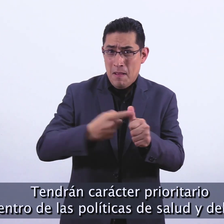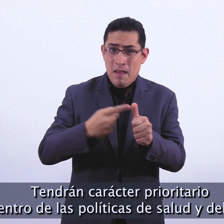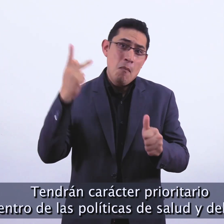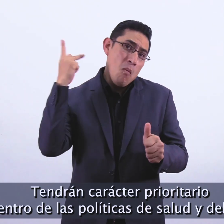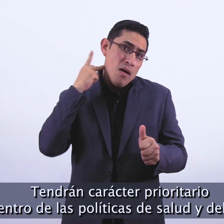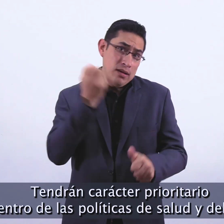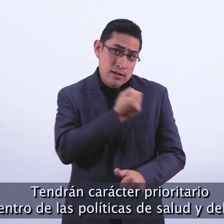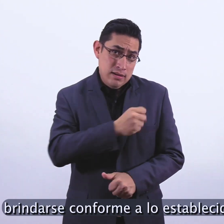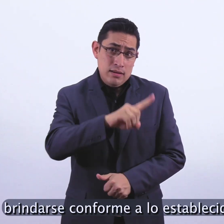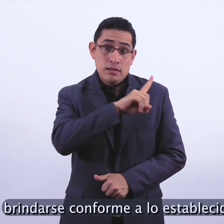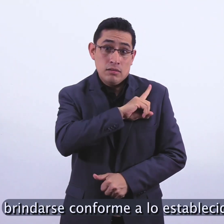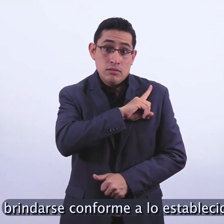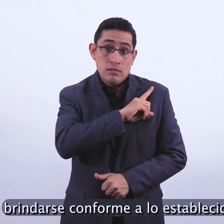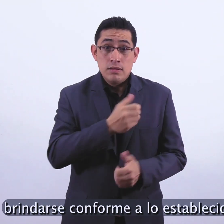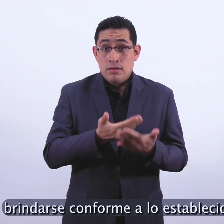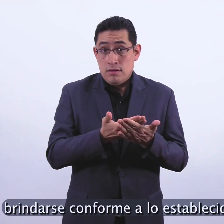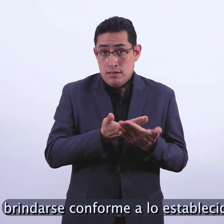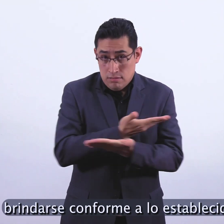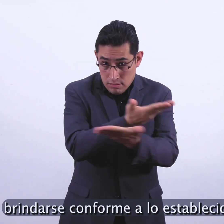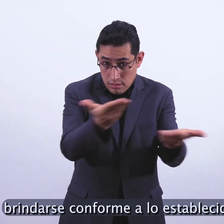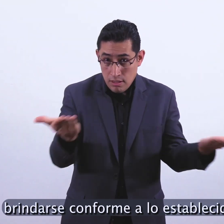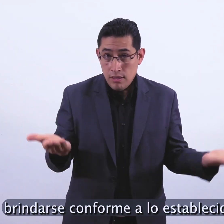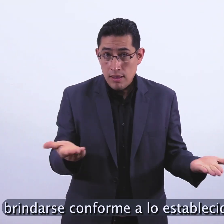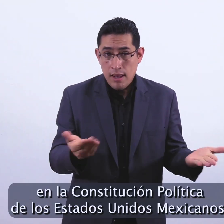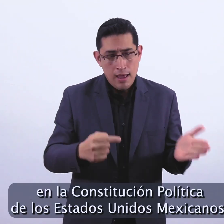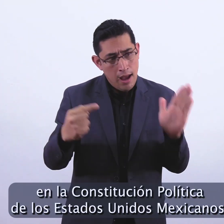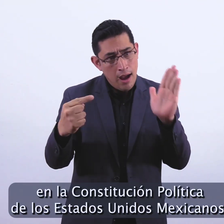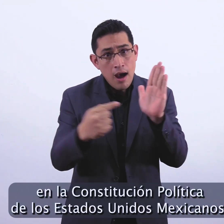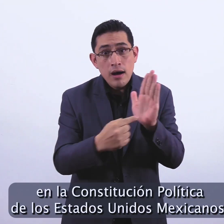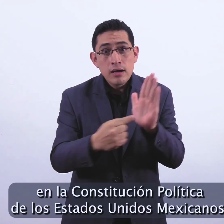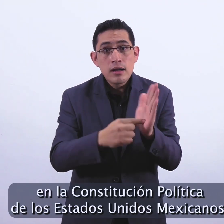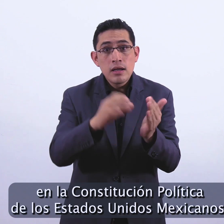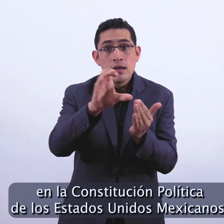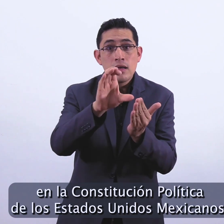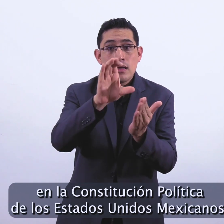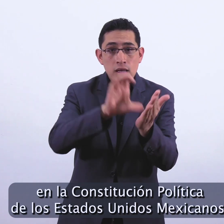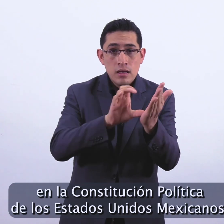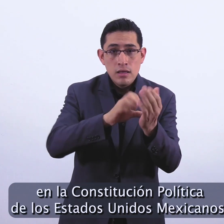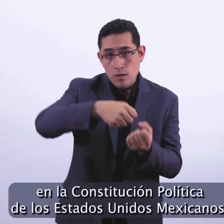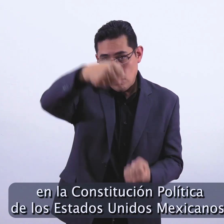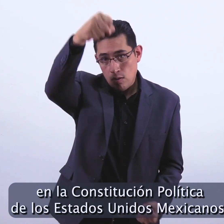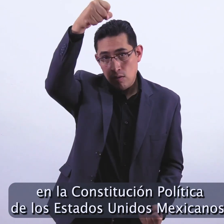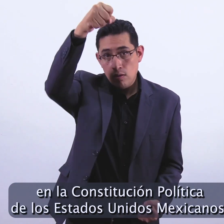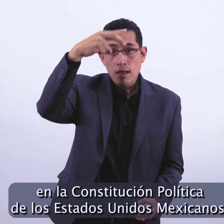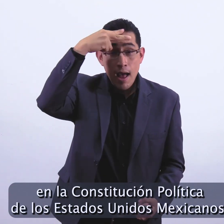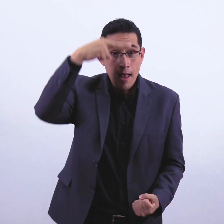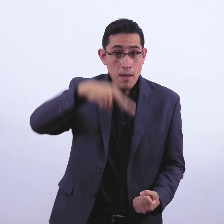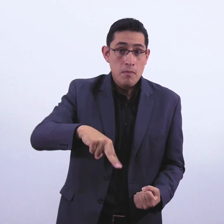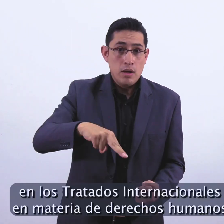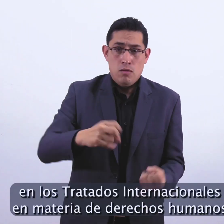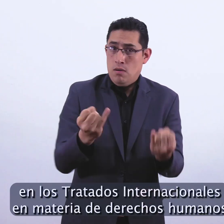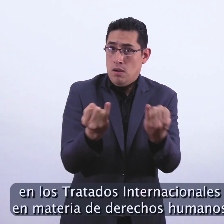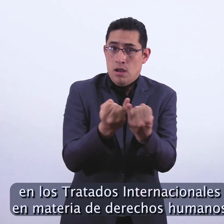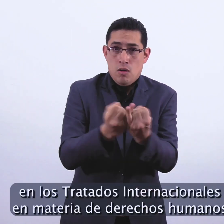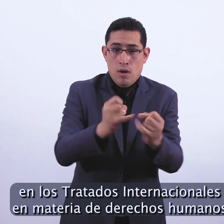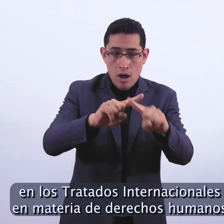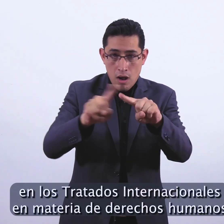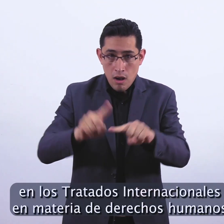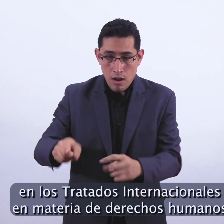y deberá brindarse conforme a lo establecido en la Constitución Política de los Estados Unidos Mexicanos, en los tratados internacionales